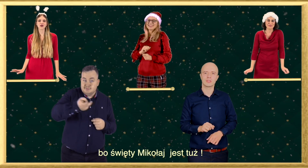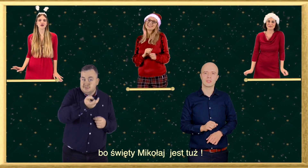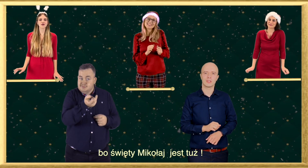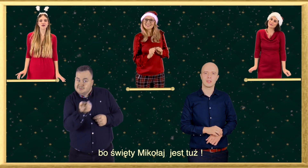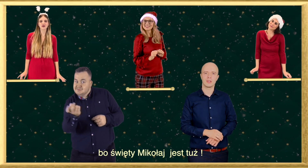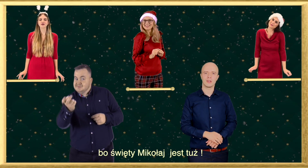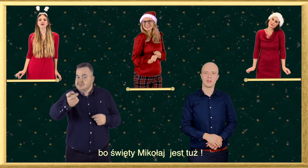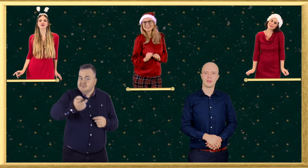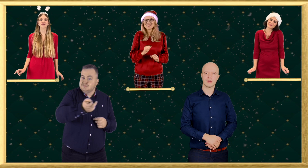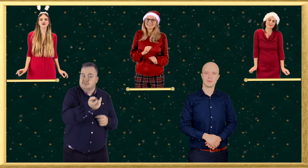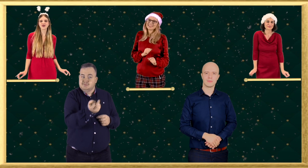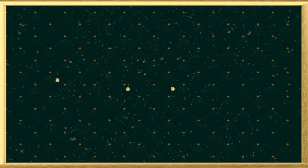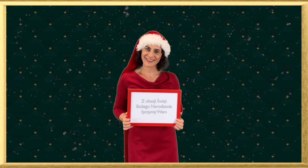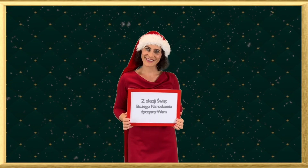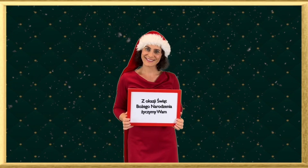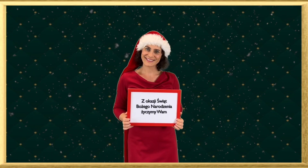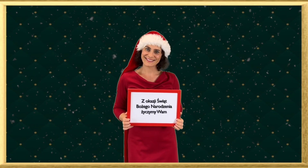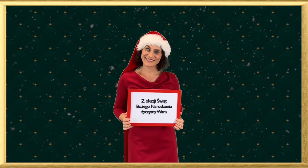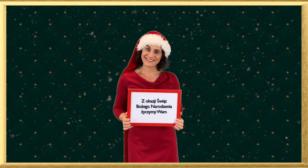O O